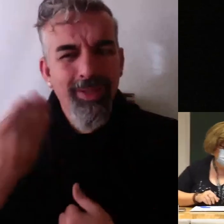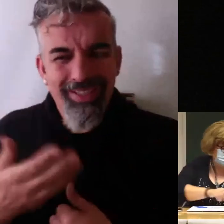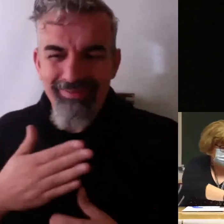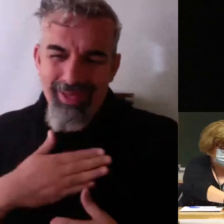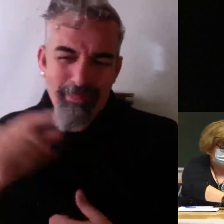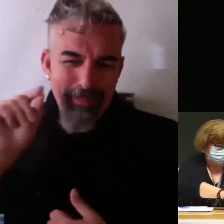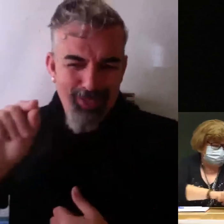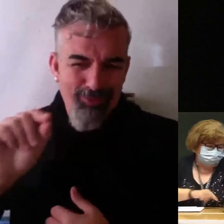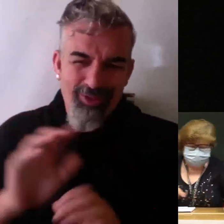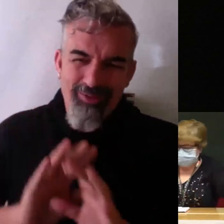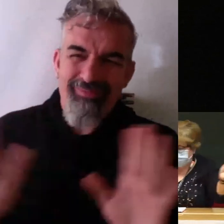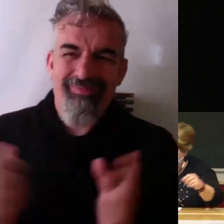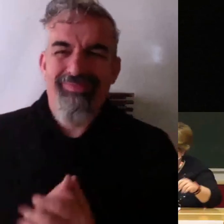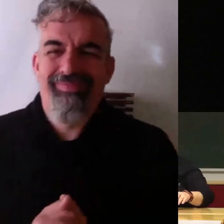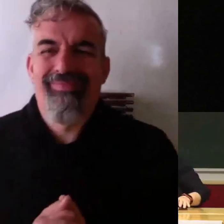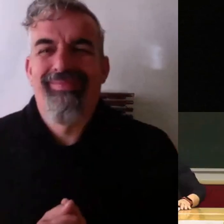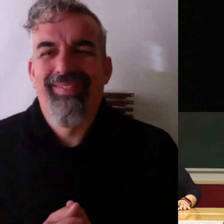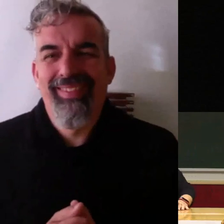Belén Pedro